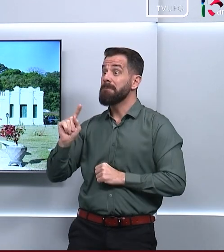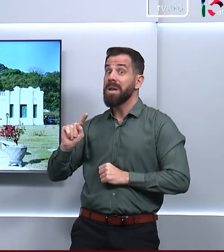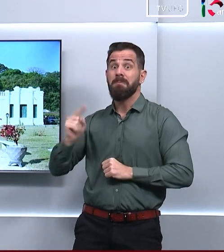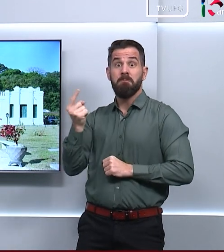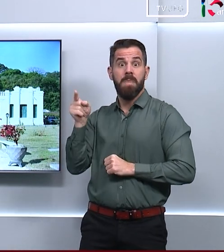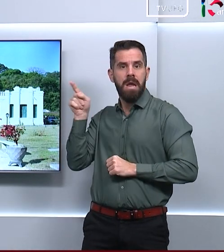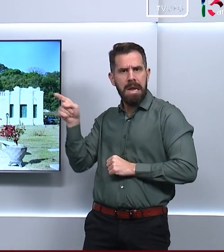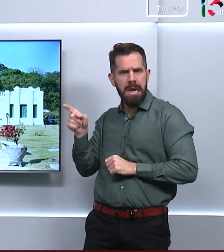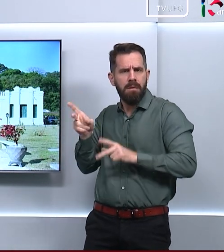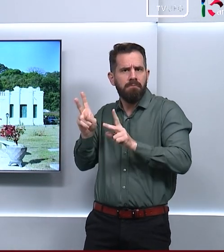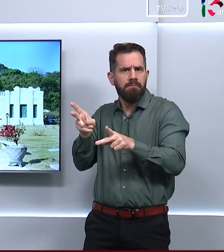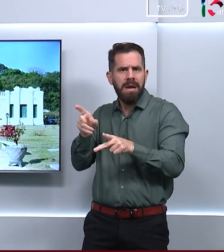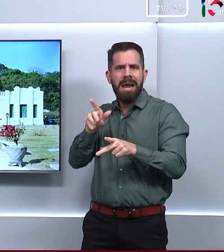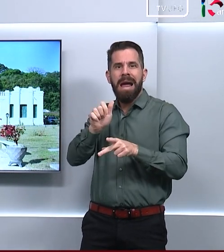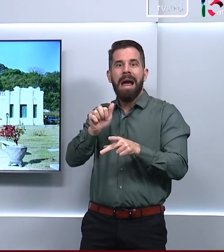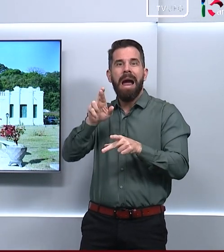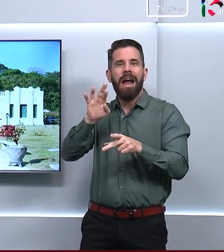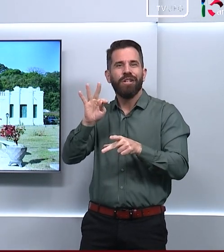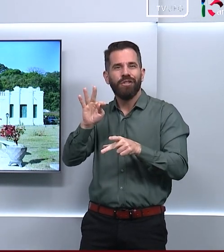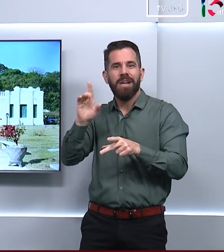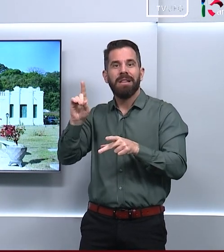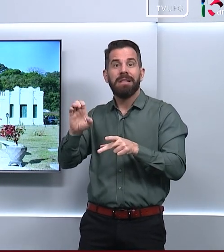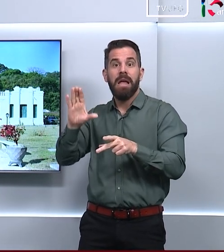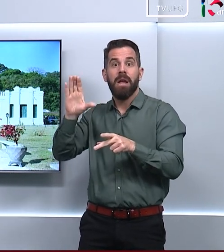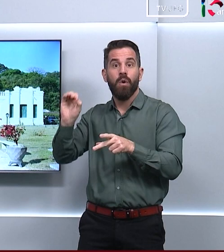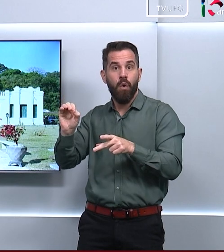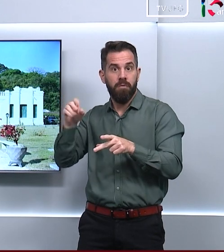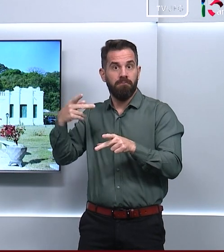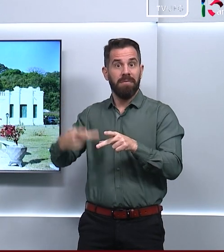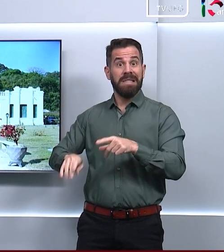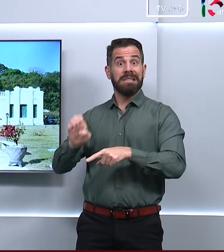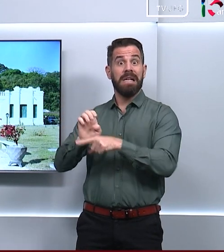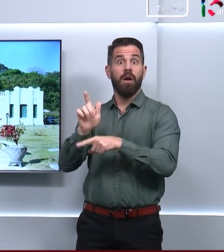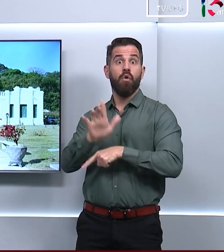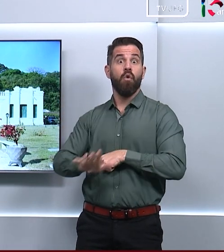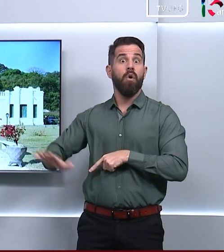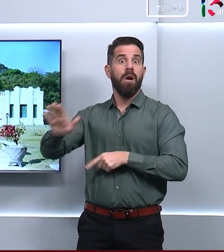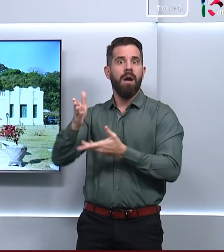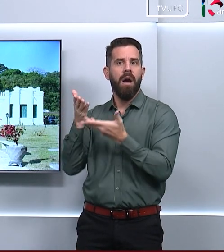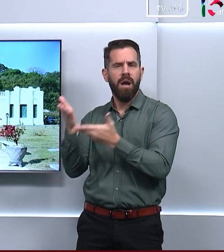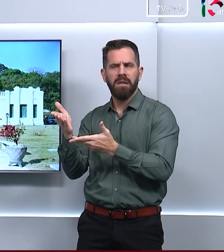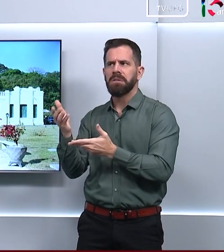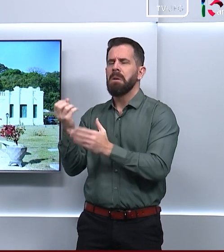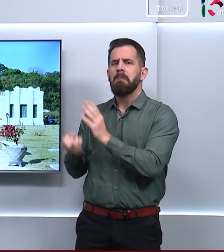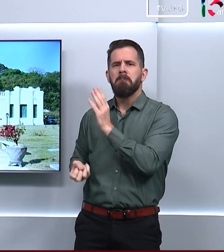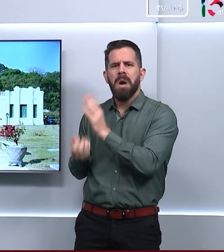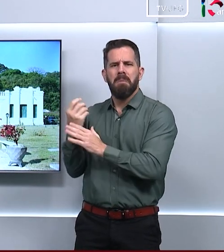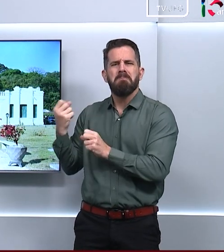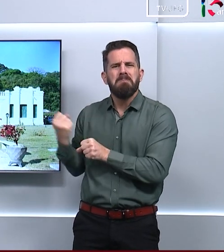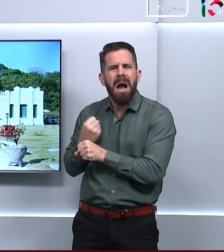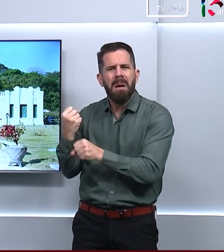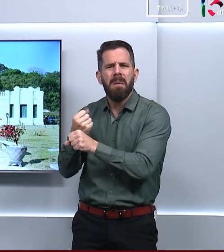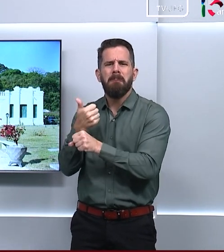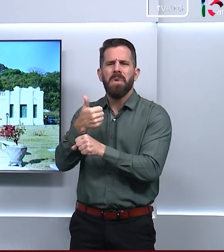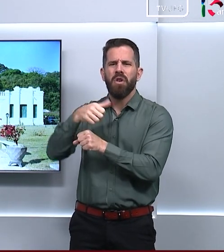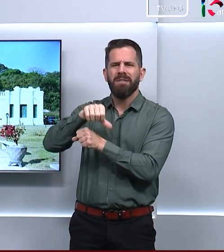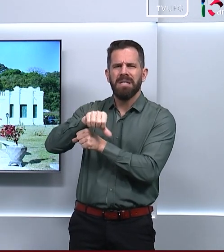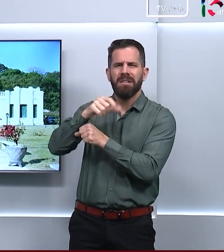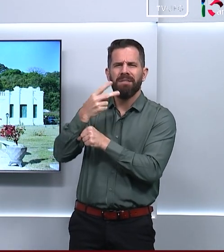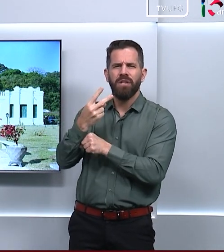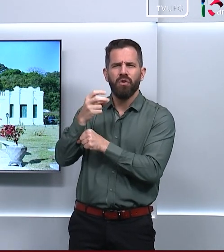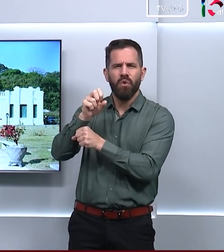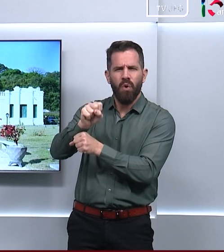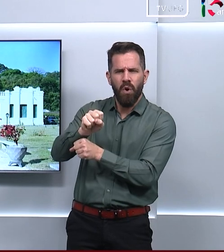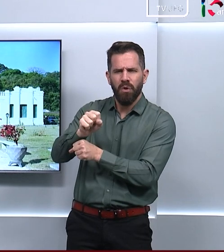estilo arte-deco do estado. O Palácio da Instrução foi construído entre os anos de 1928 e 1929